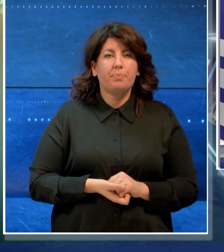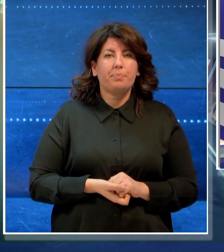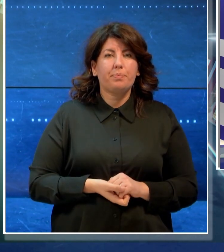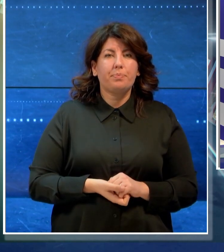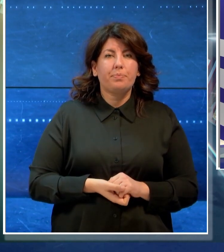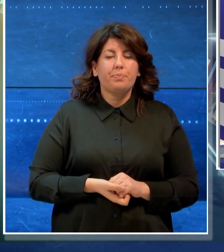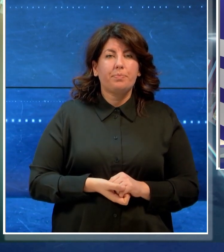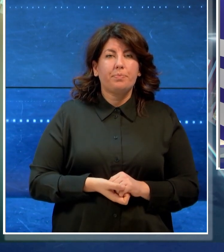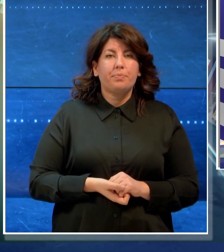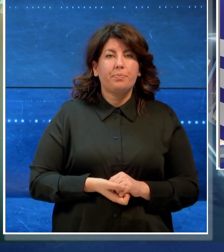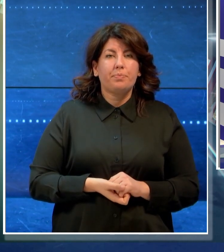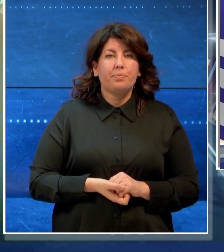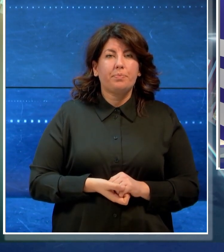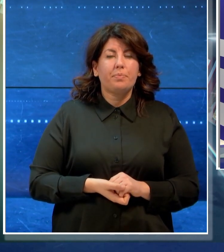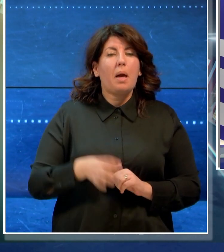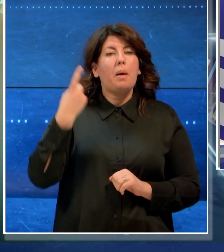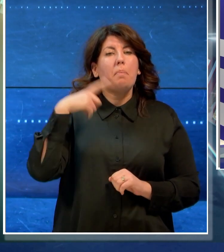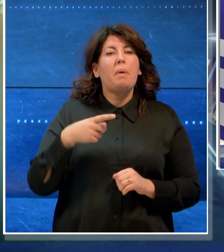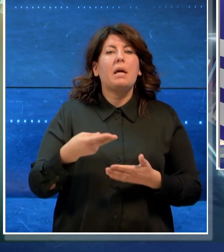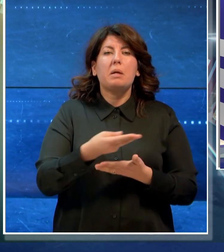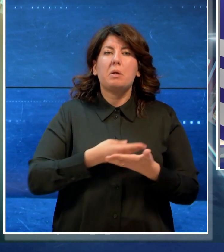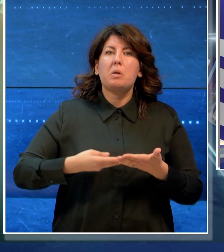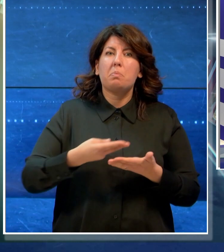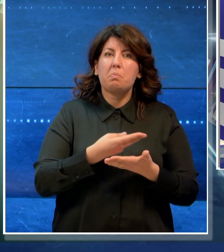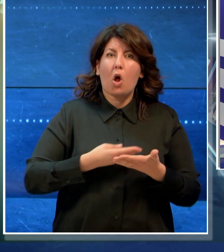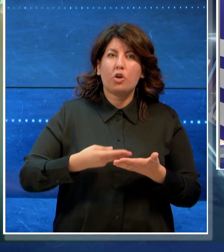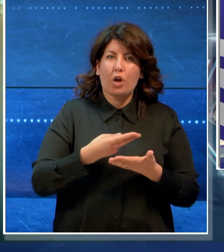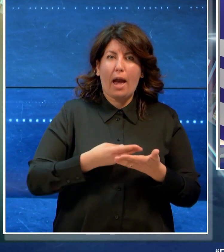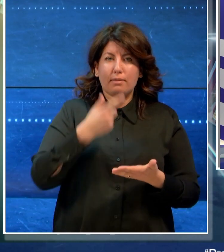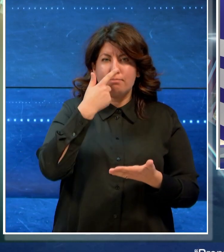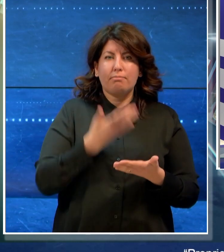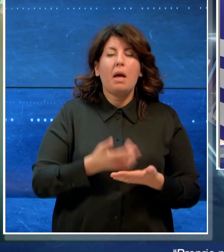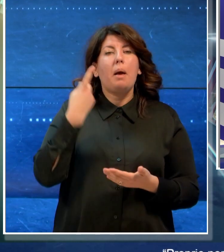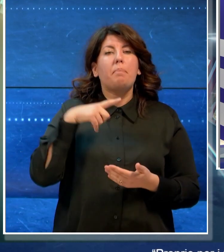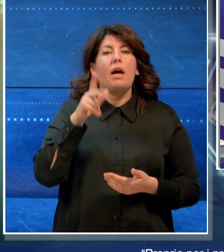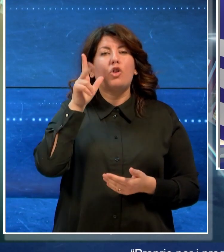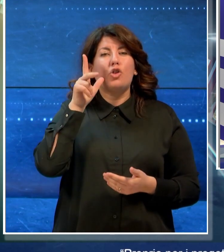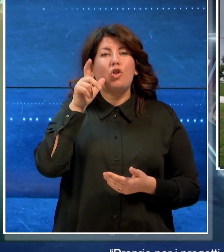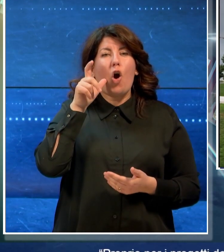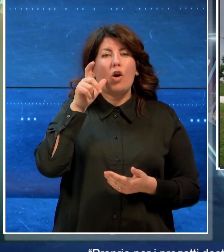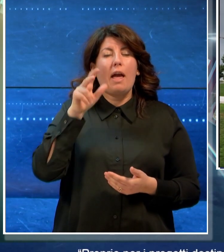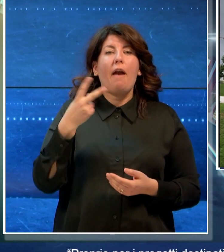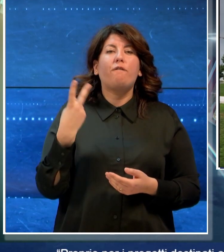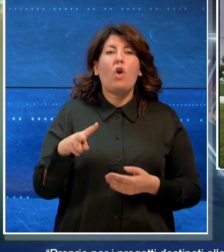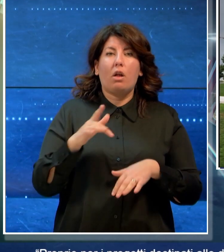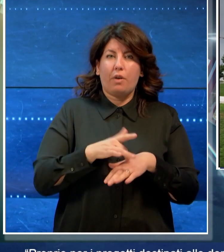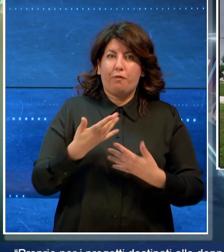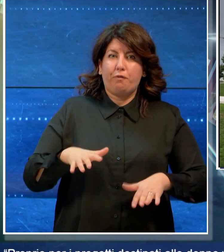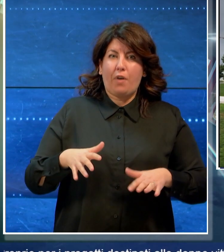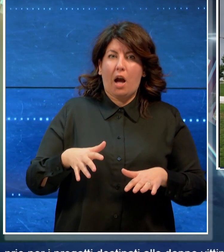Proprio per i progetti destinati alle donne vittime di violenza, questo